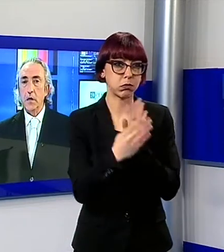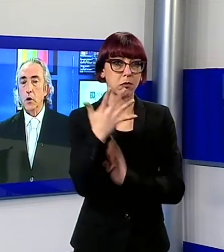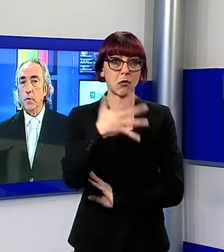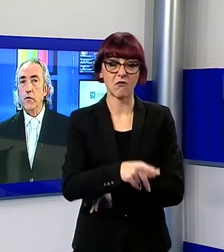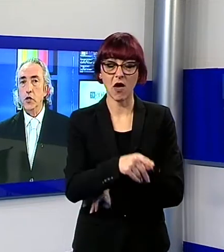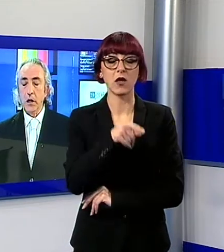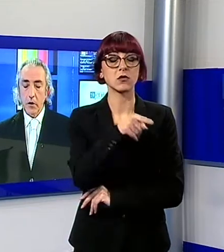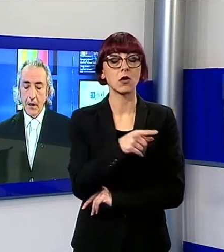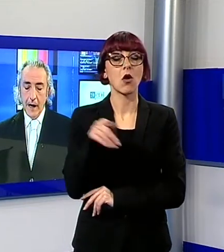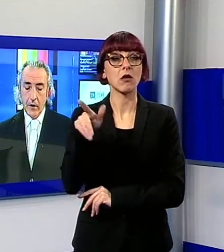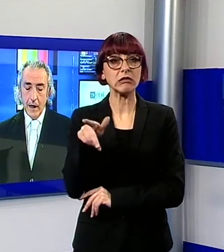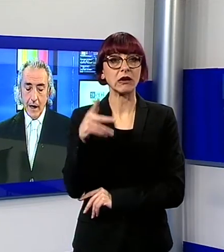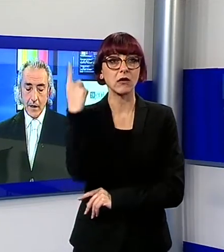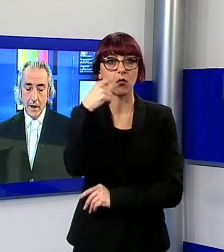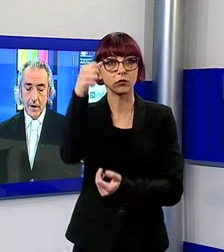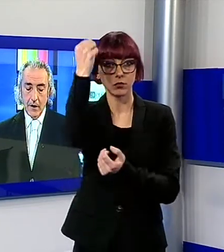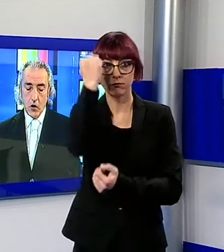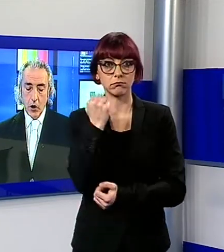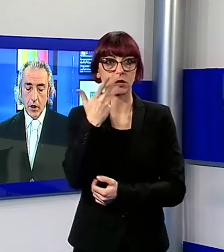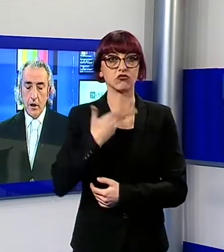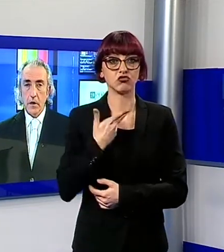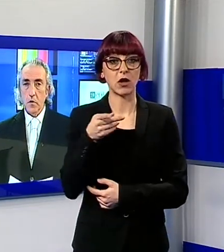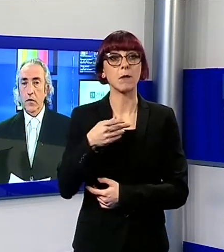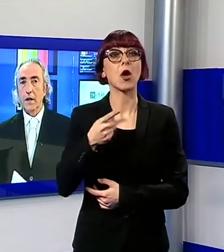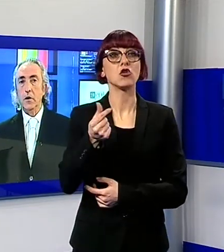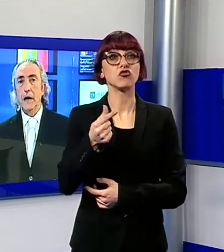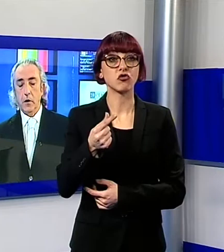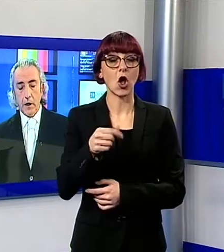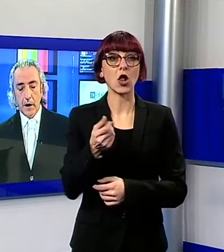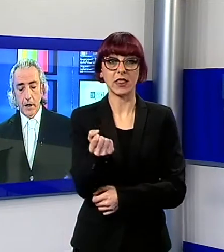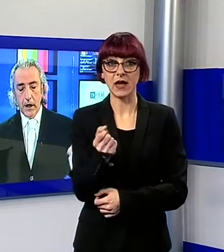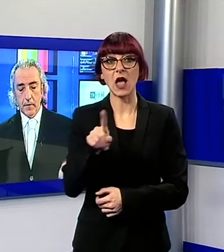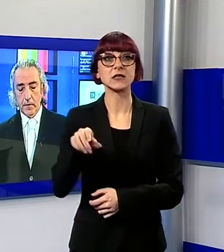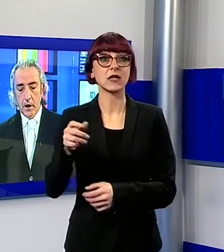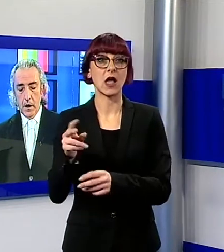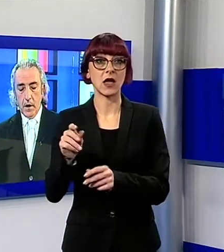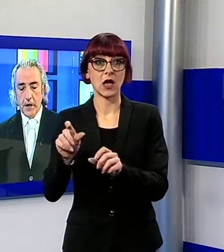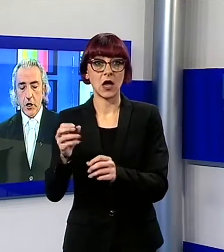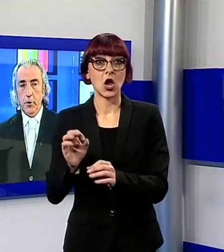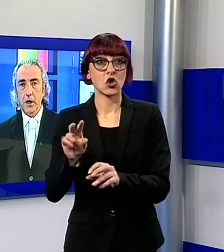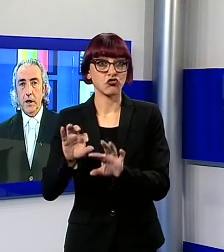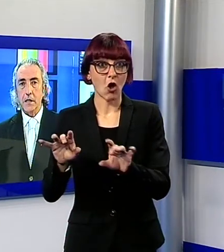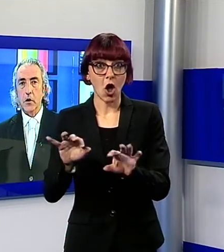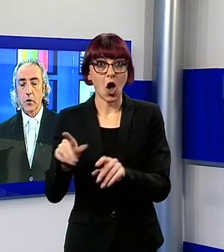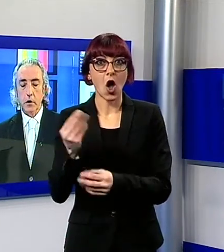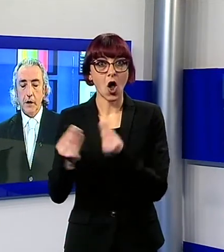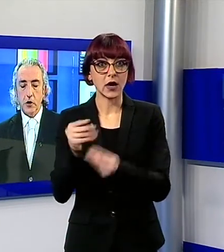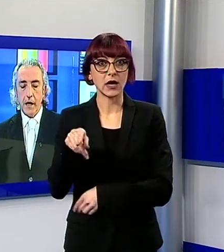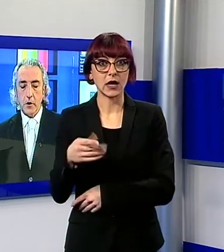sono poi fuggiti con il denaro della cassa e dei videogiochi. Sul fatto indagano i carabinieri. La pagina politica è scontro maggioranza e